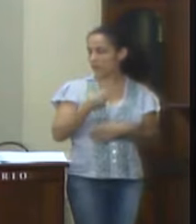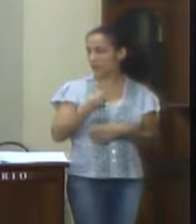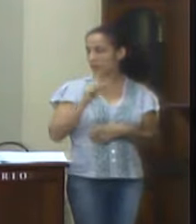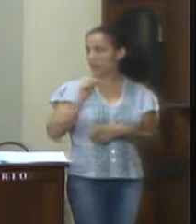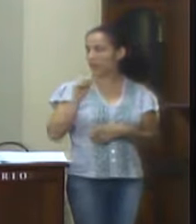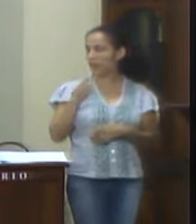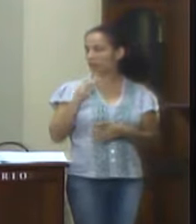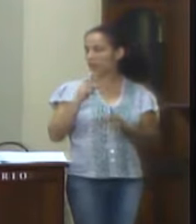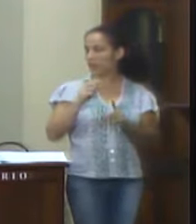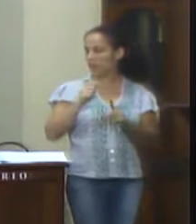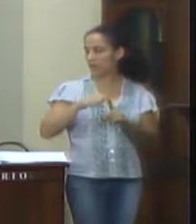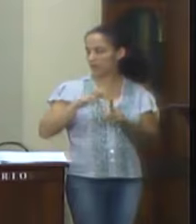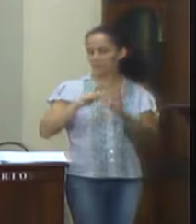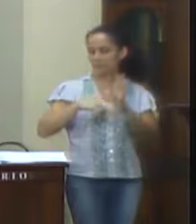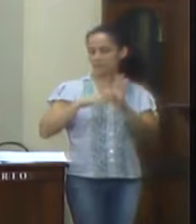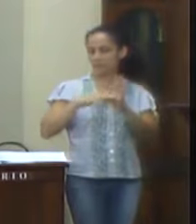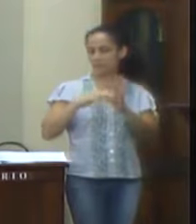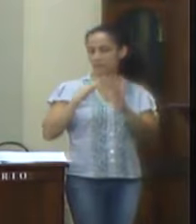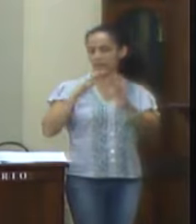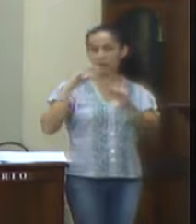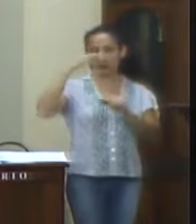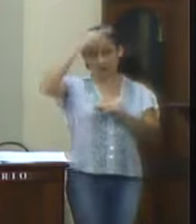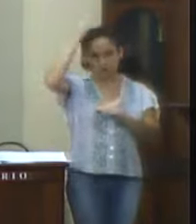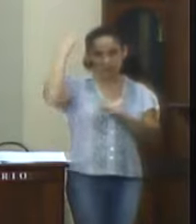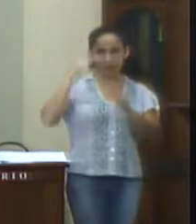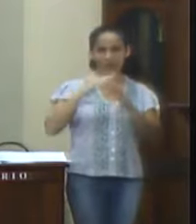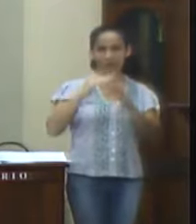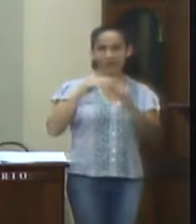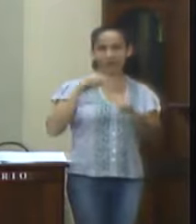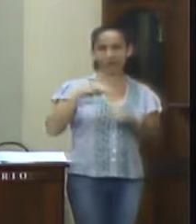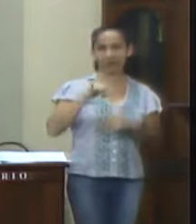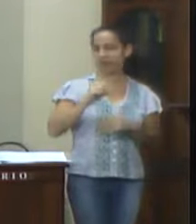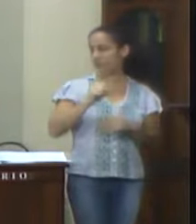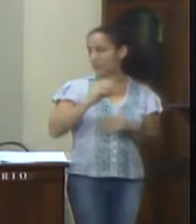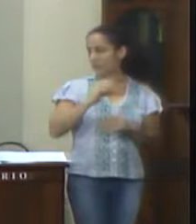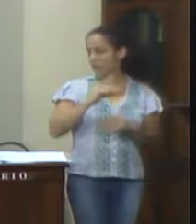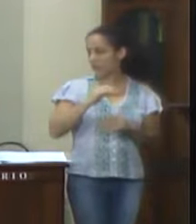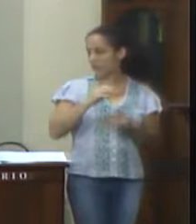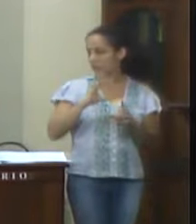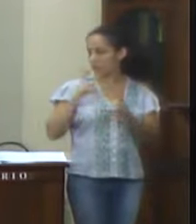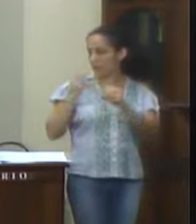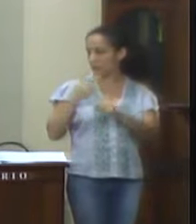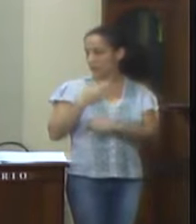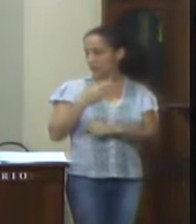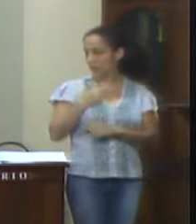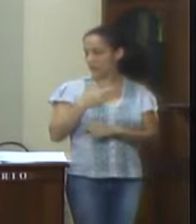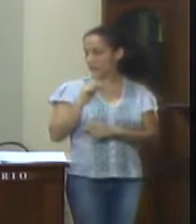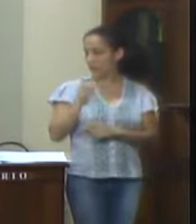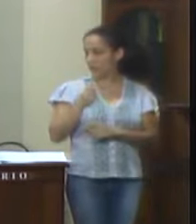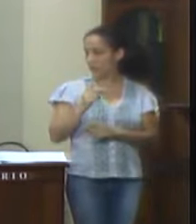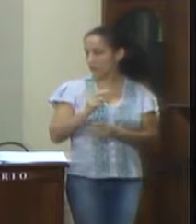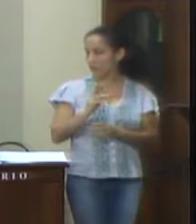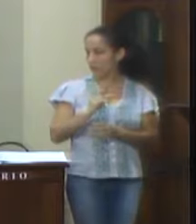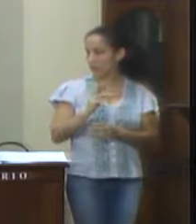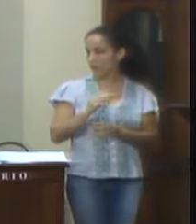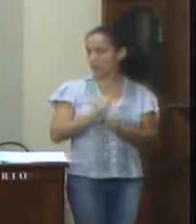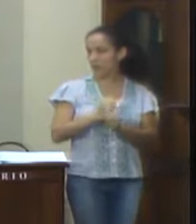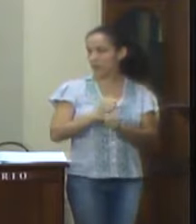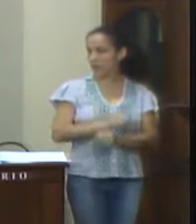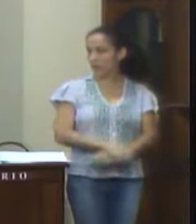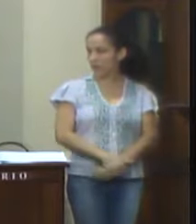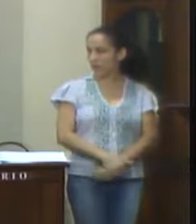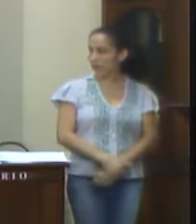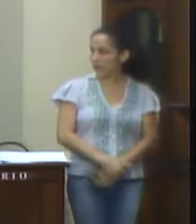mil reais a Santa Casa de Misericórdia de Rio Preto, Minas Gerais, totalizando setenta e dois mil reais anuais.